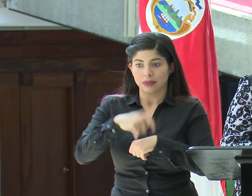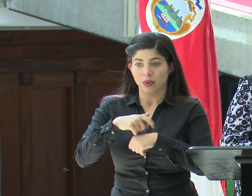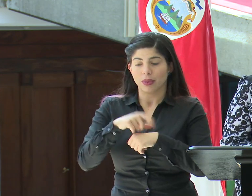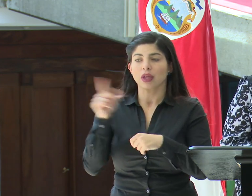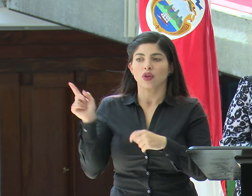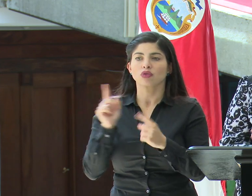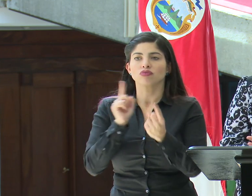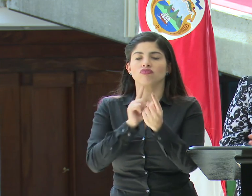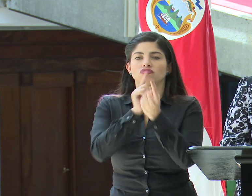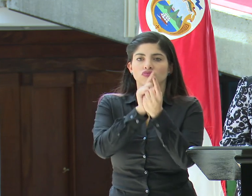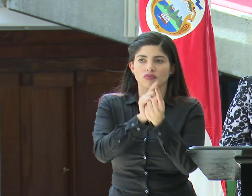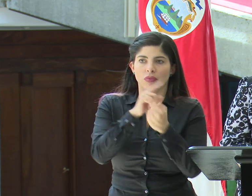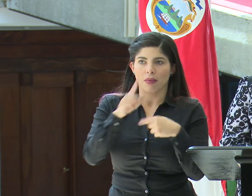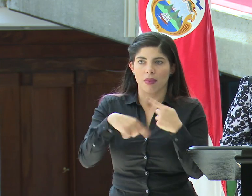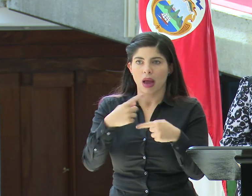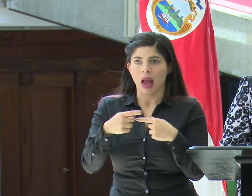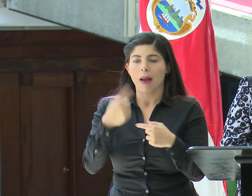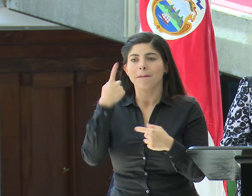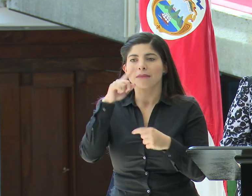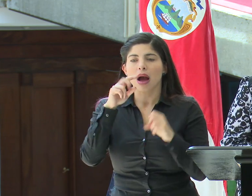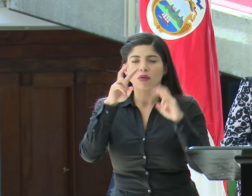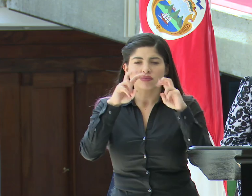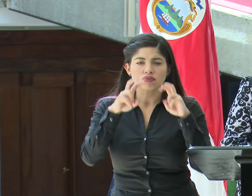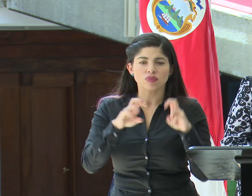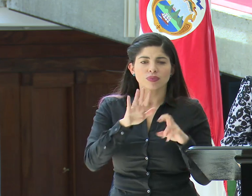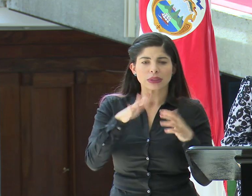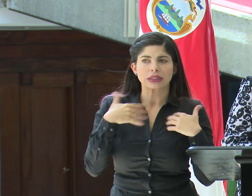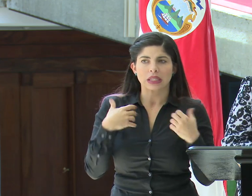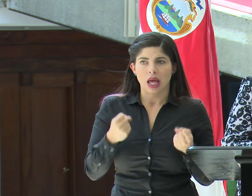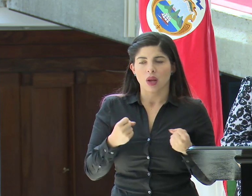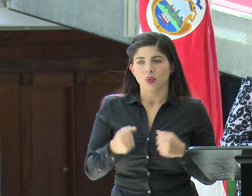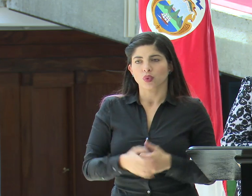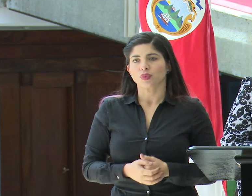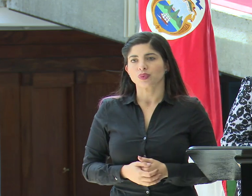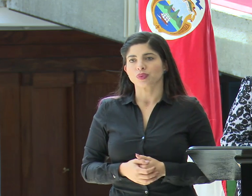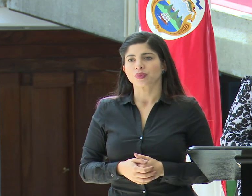para verificar su estado de salud.